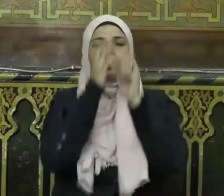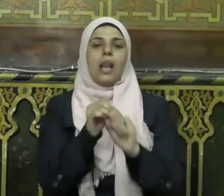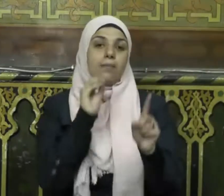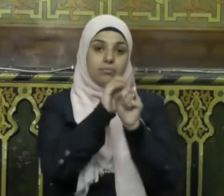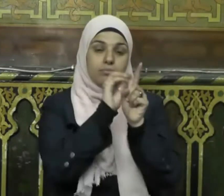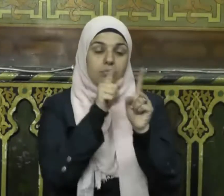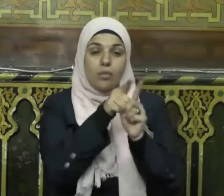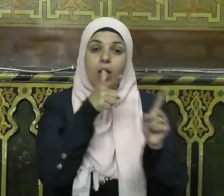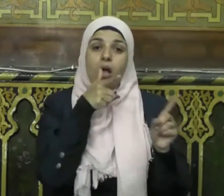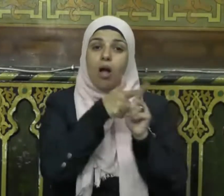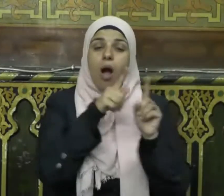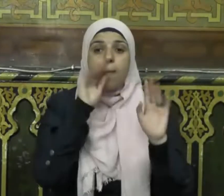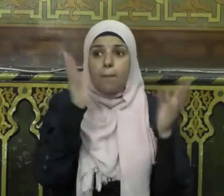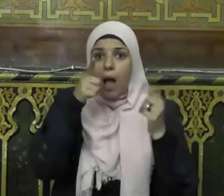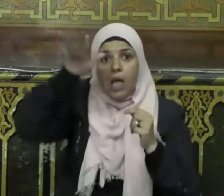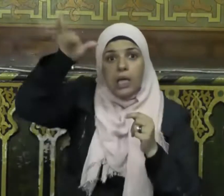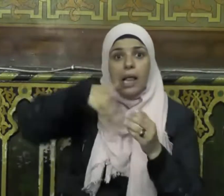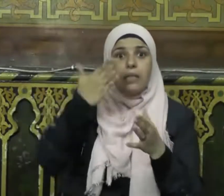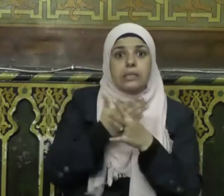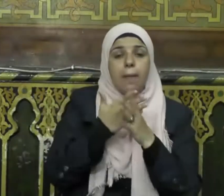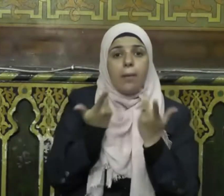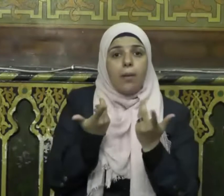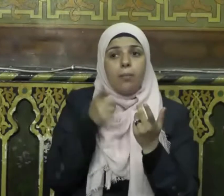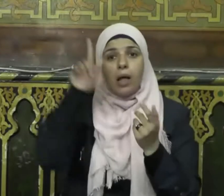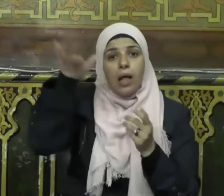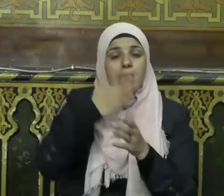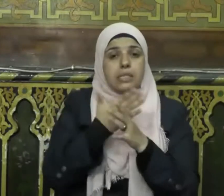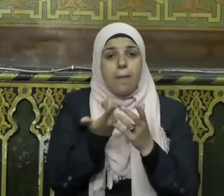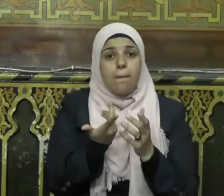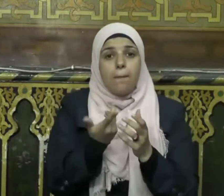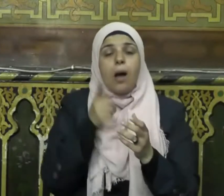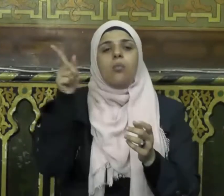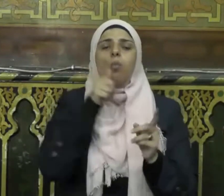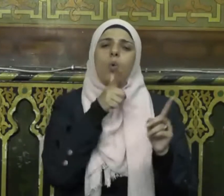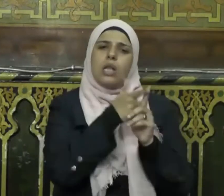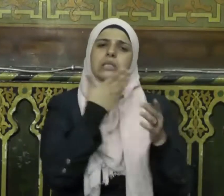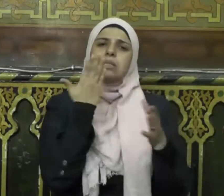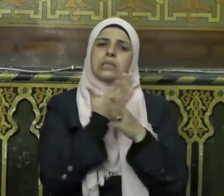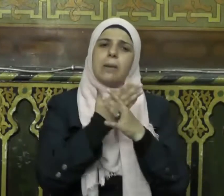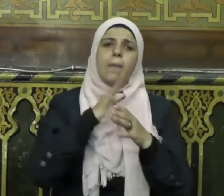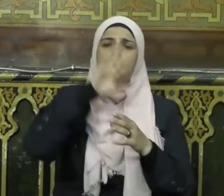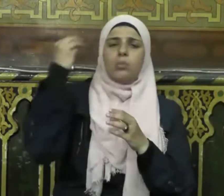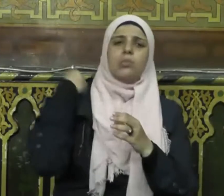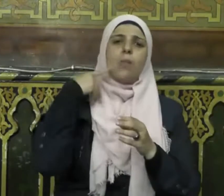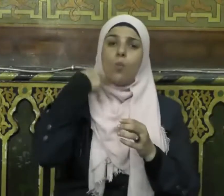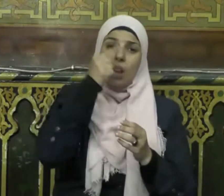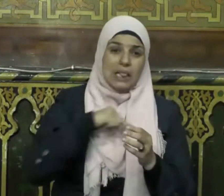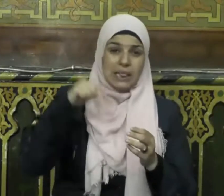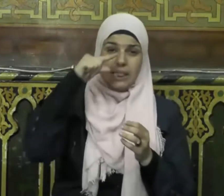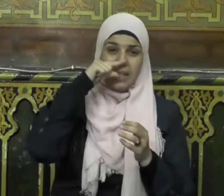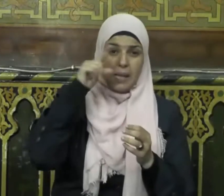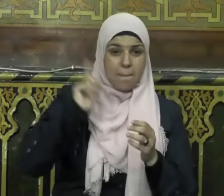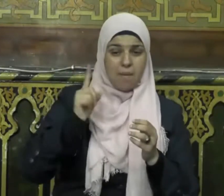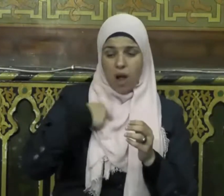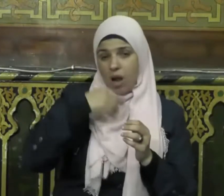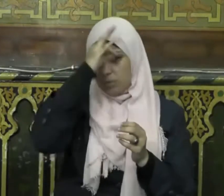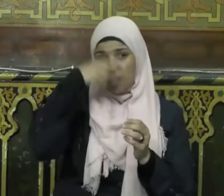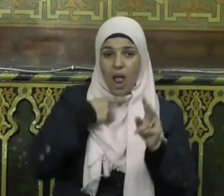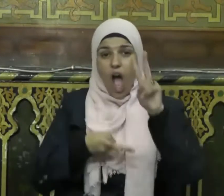فقال ما جاء بك يا أبا وهب قال قيل إنه لا دين لمن لم يهاجر فقال